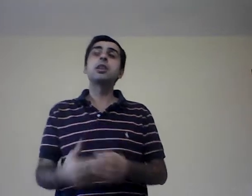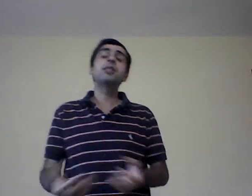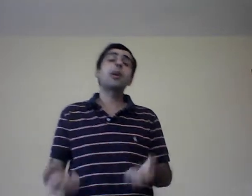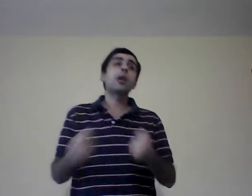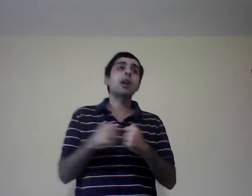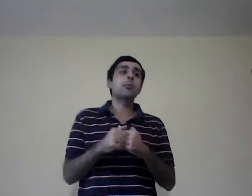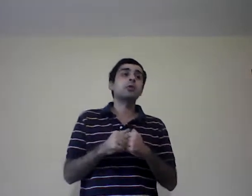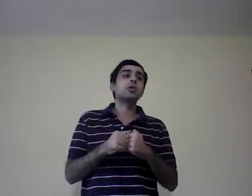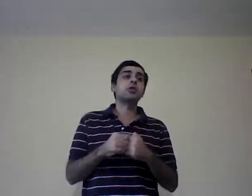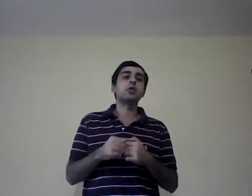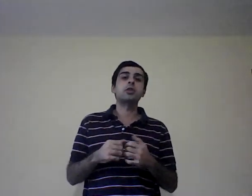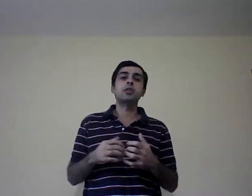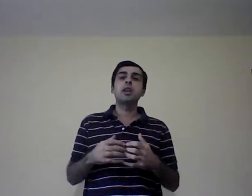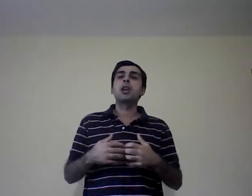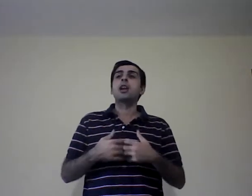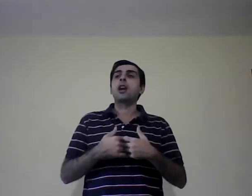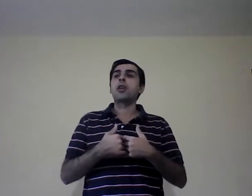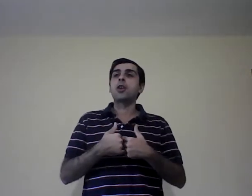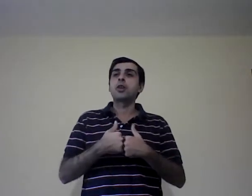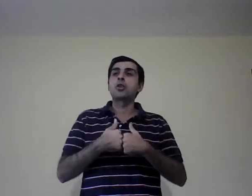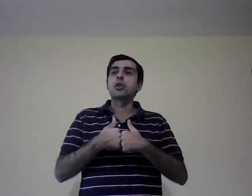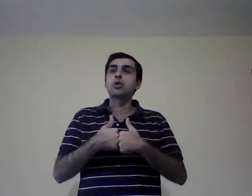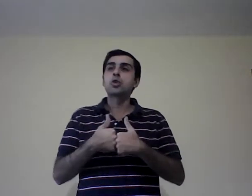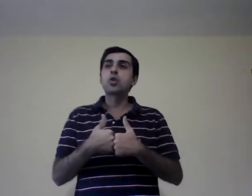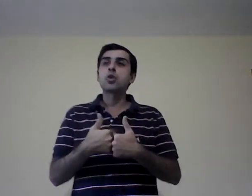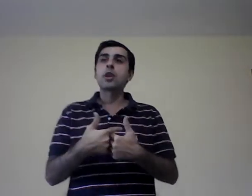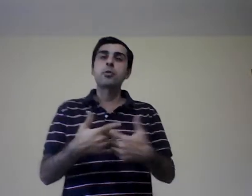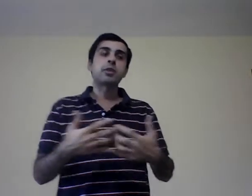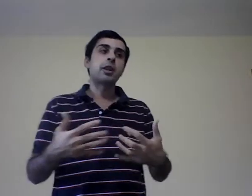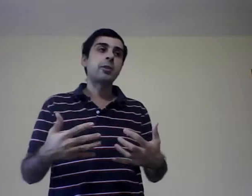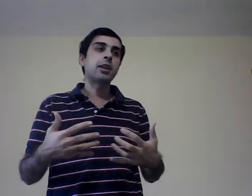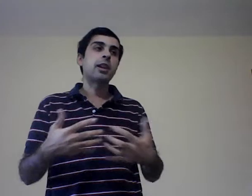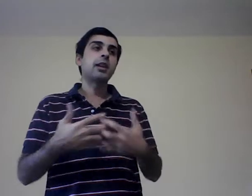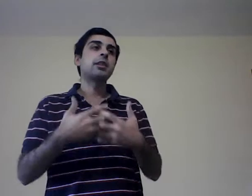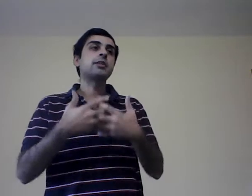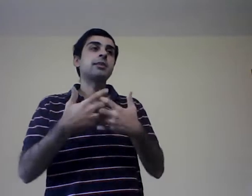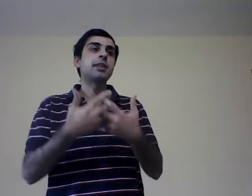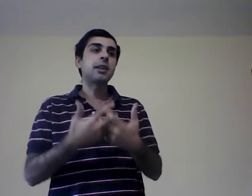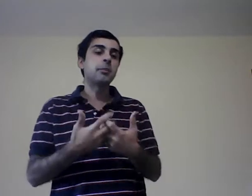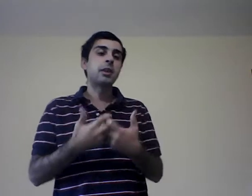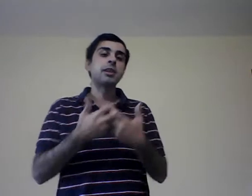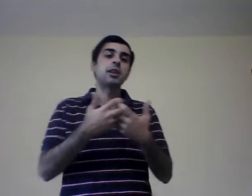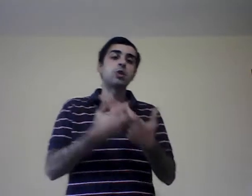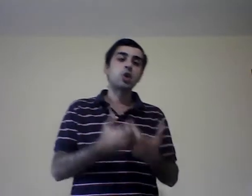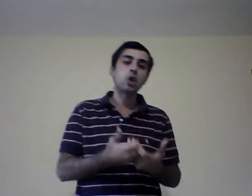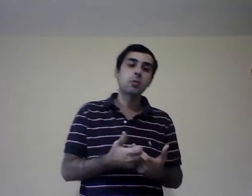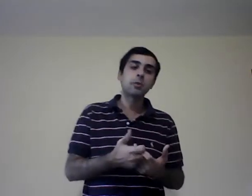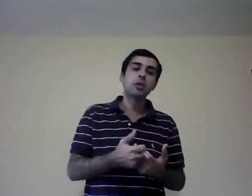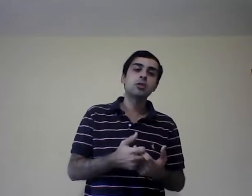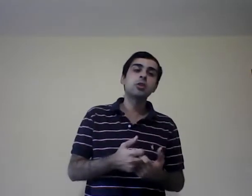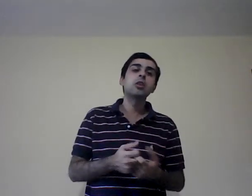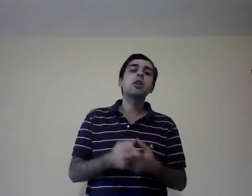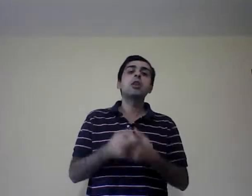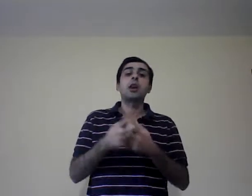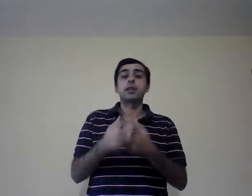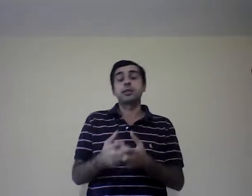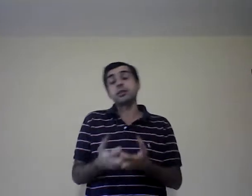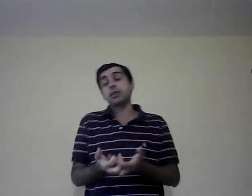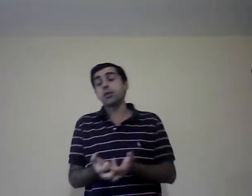trabajamos. Entonces, a lo largo de toda nuestra vida, siempre y en todo momento, hasta sin darnos